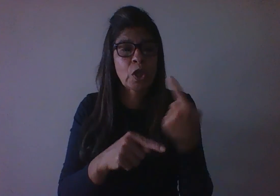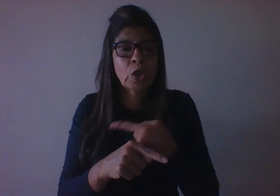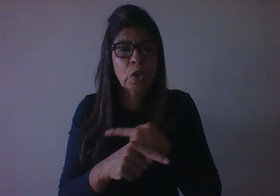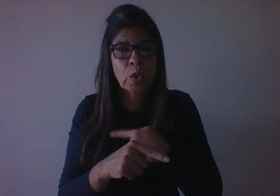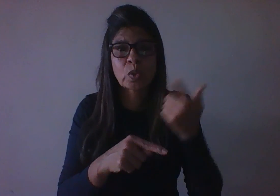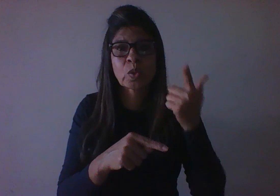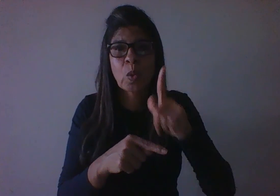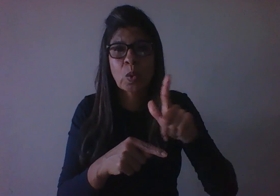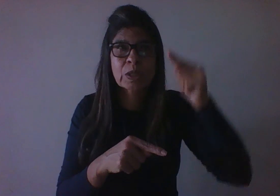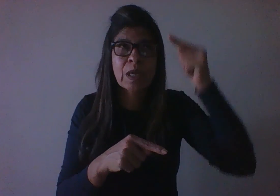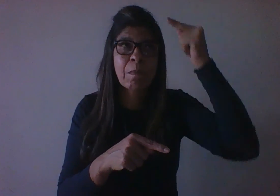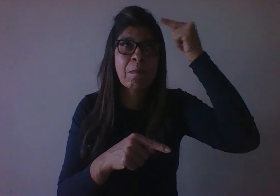pensamento.